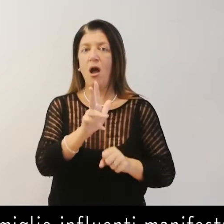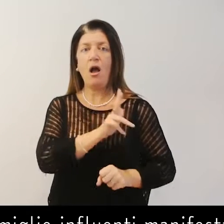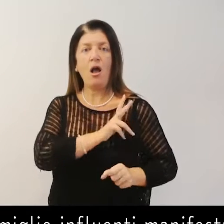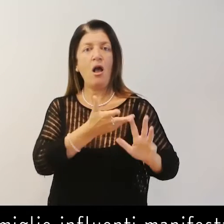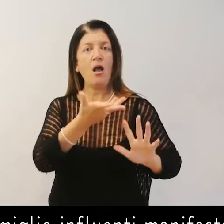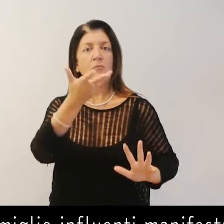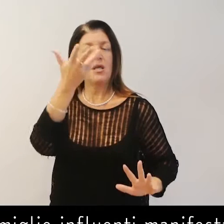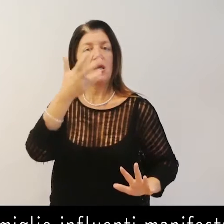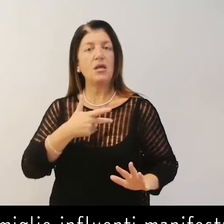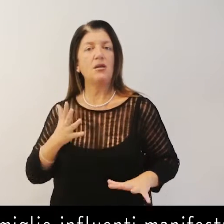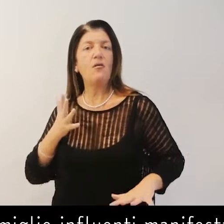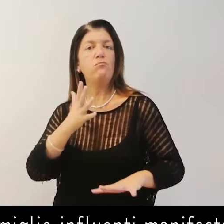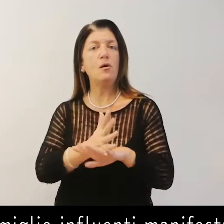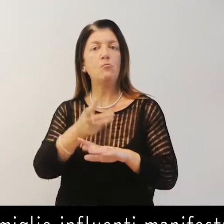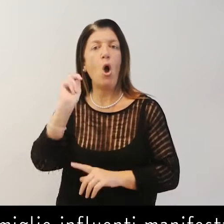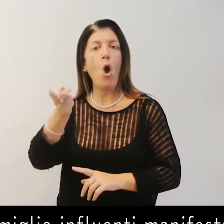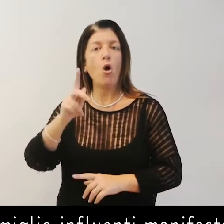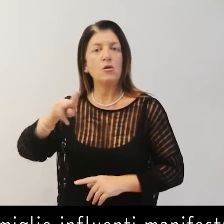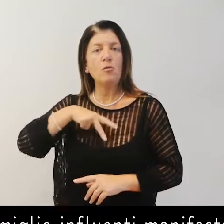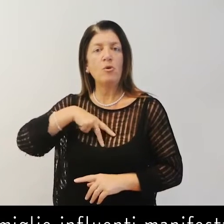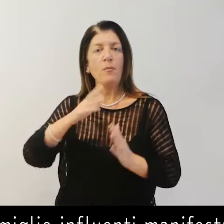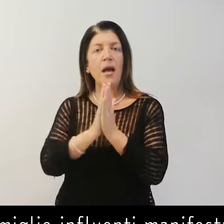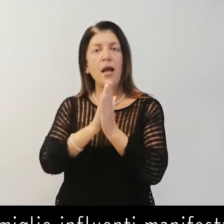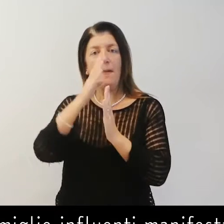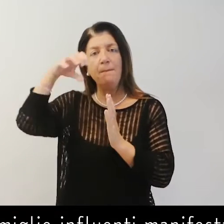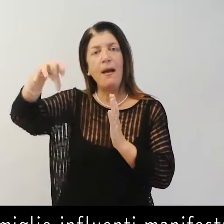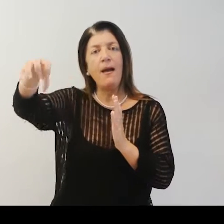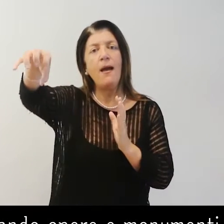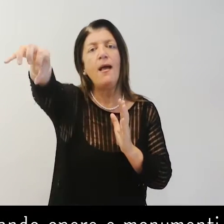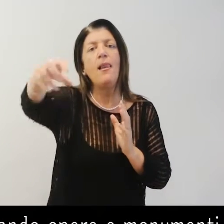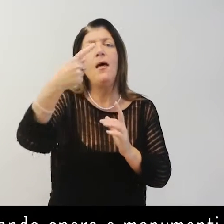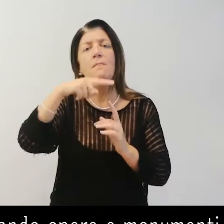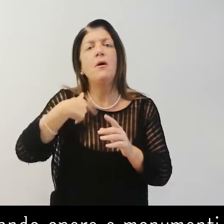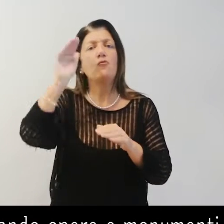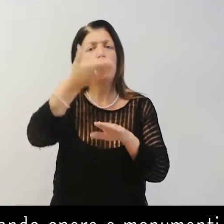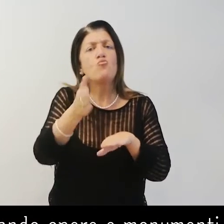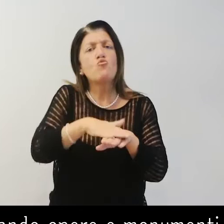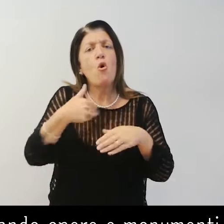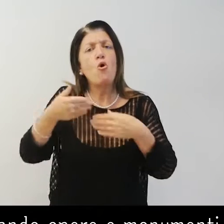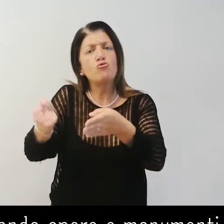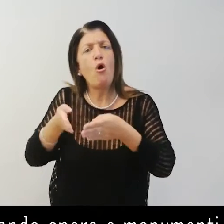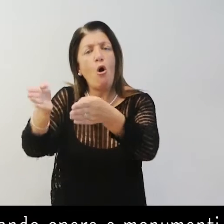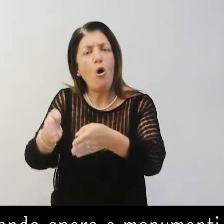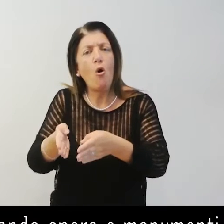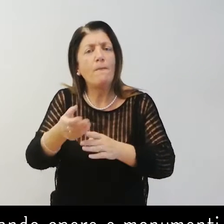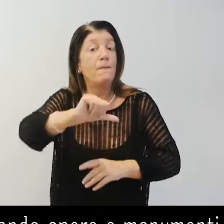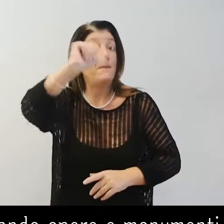influenti manifestarono il loro patronato sulle cappelle, commissionando opere e monumenti funebri,